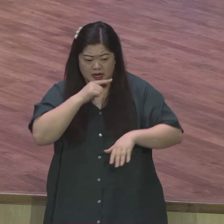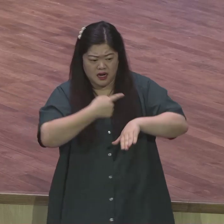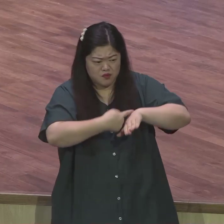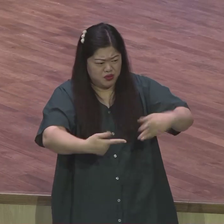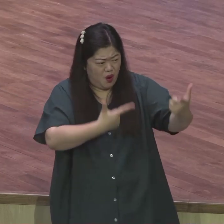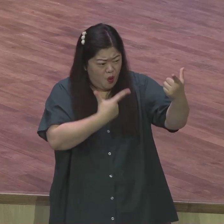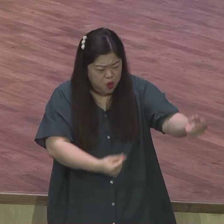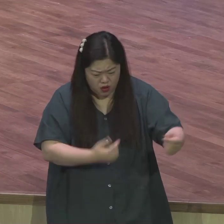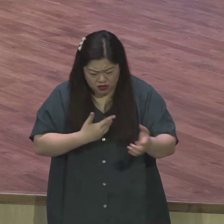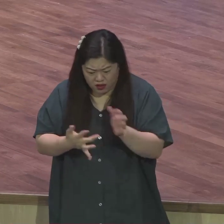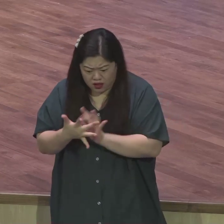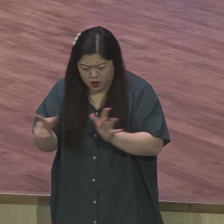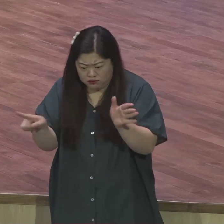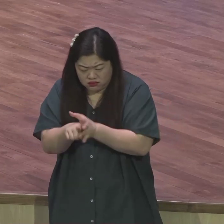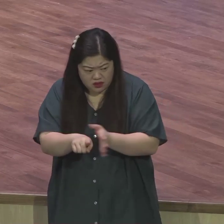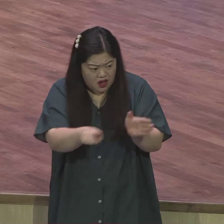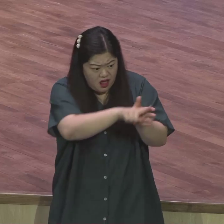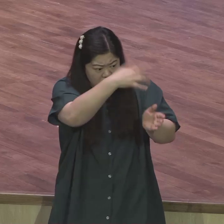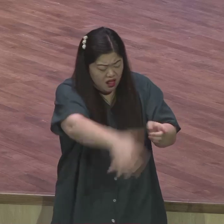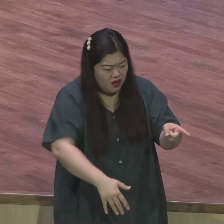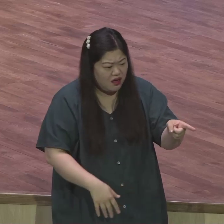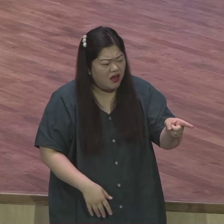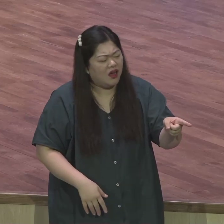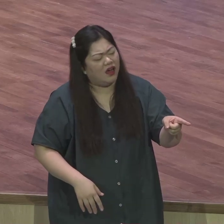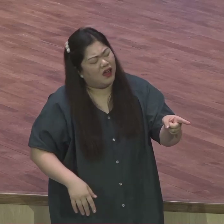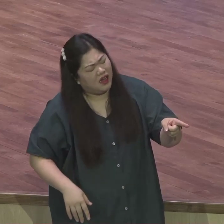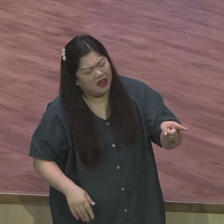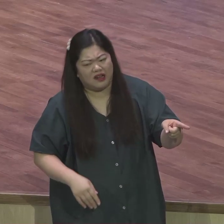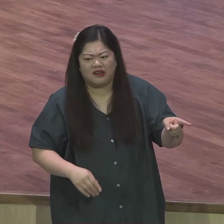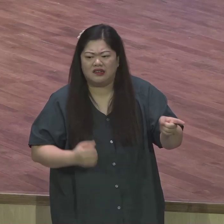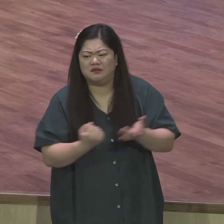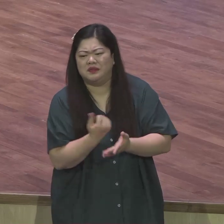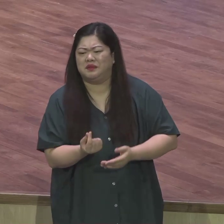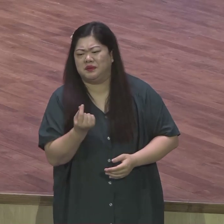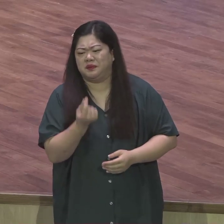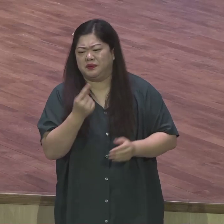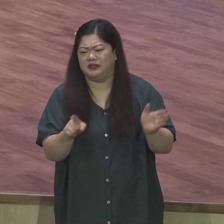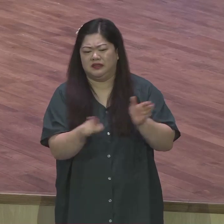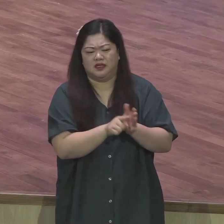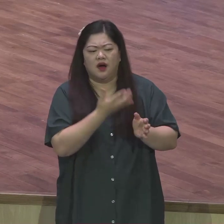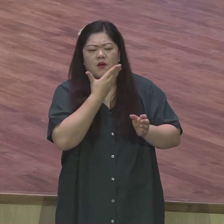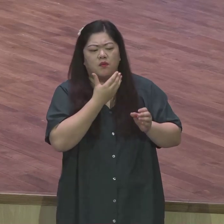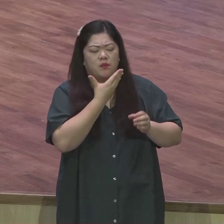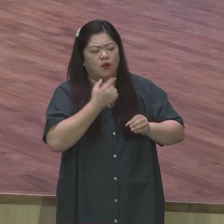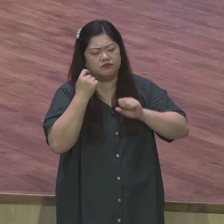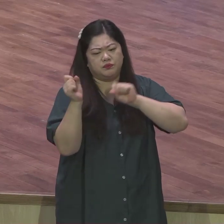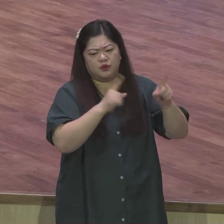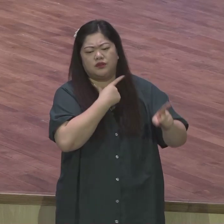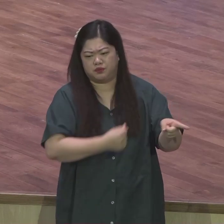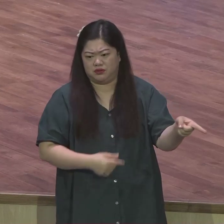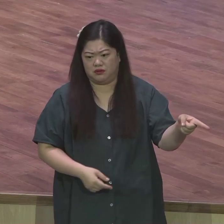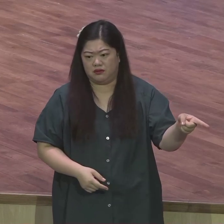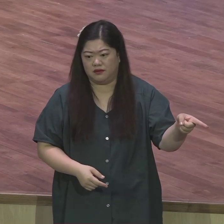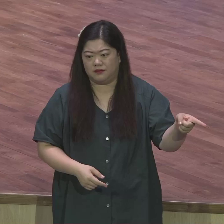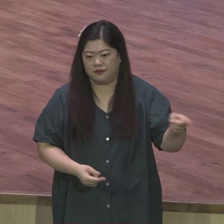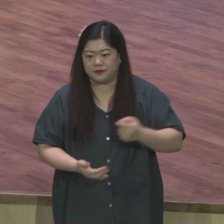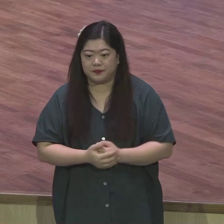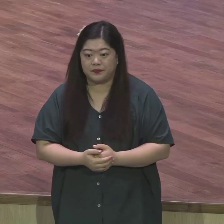자기 성교하면서도 잘 드러나요 성교 전략에서도 다 많이 볼 수 있어요 이 사도 바울의